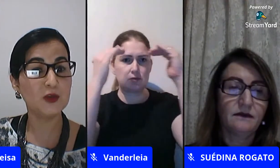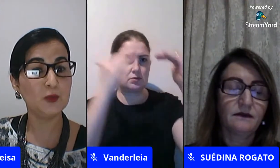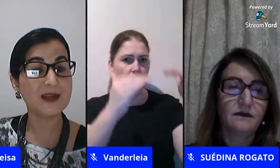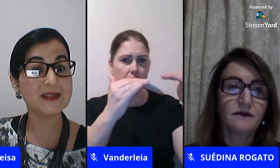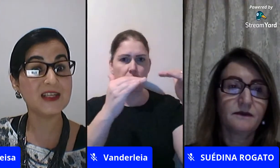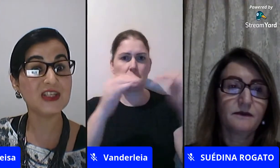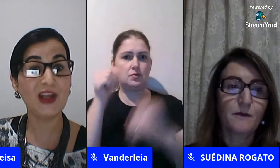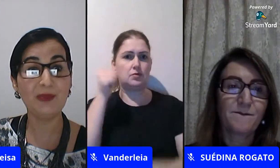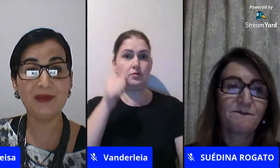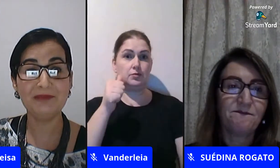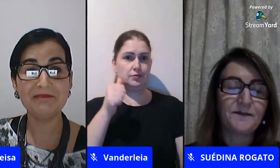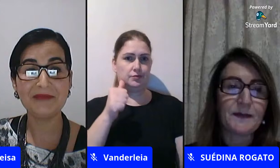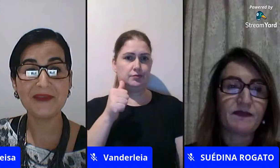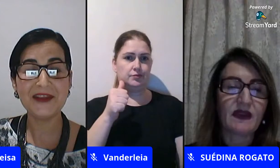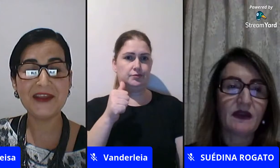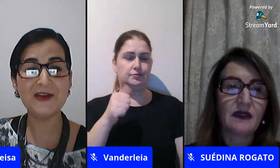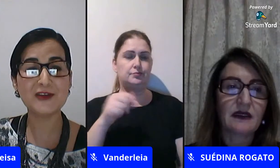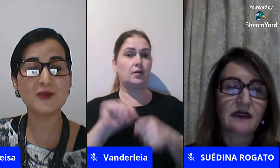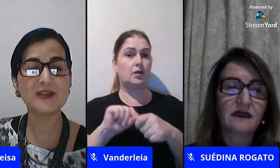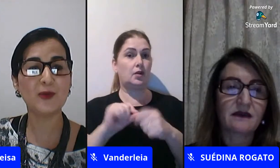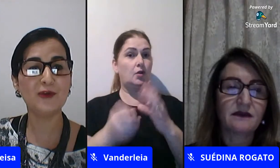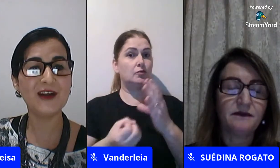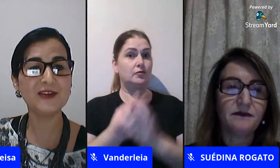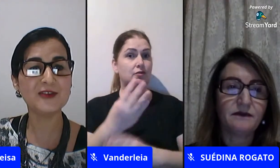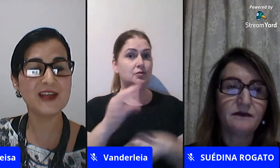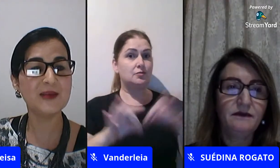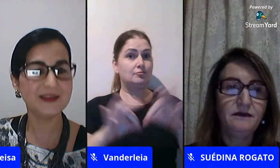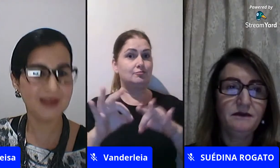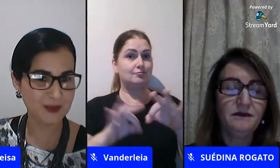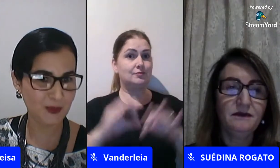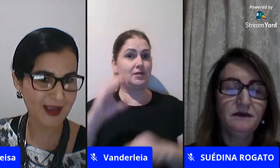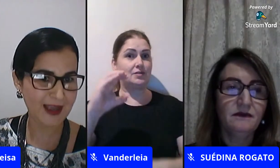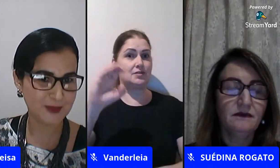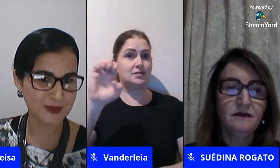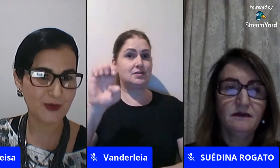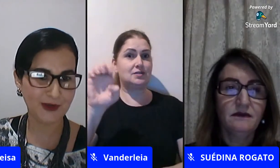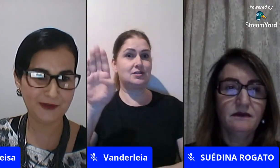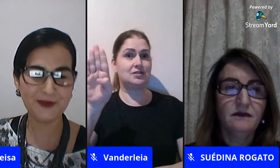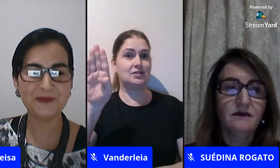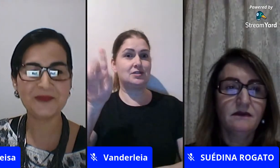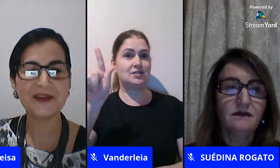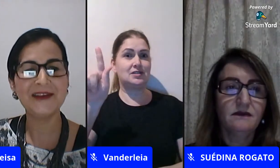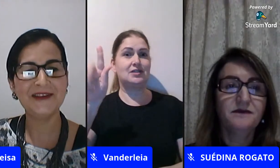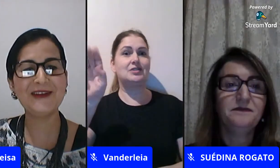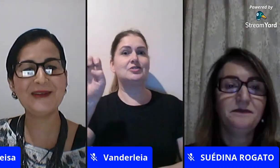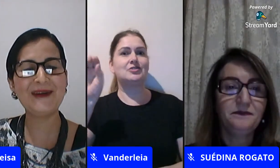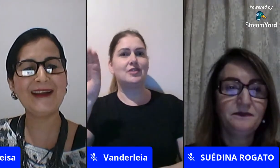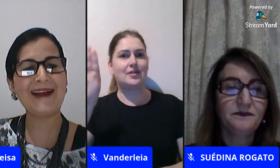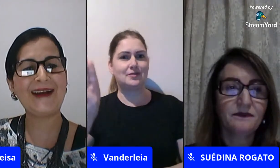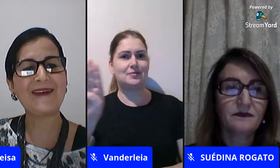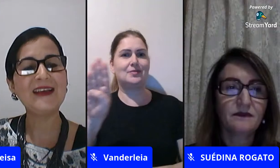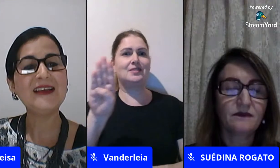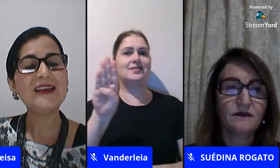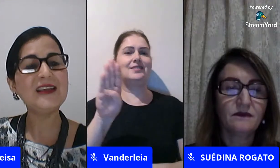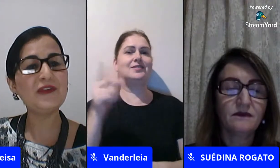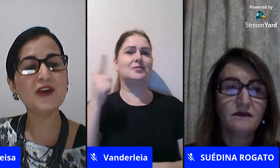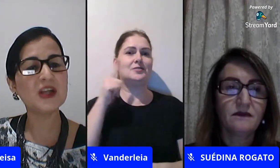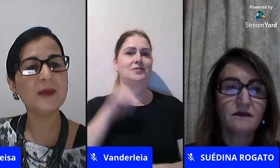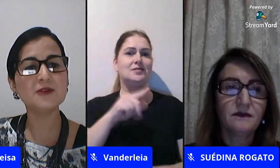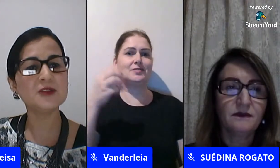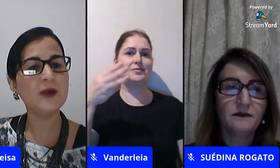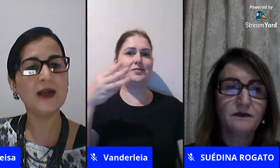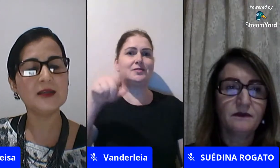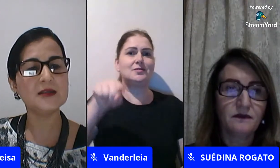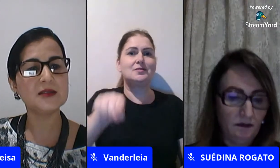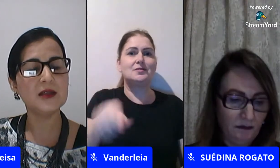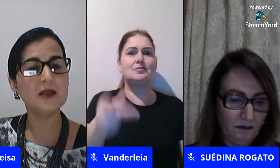um projeto pra CEGEB e nós fomos aprovados e nós ganhamos ainda três mil reais pra escola viu foi super legal e foi